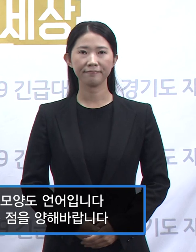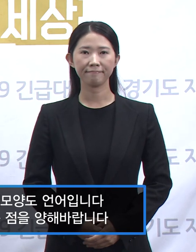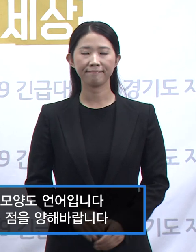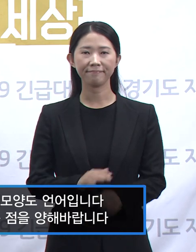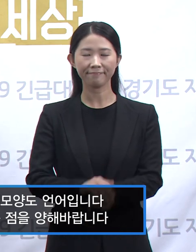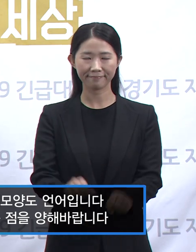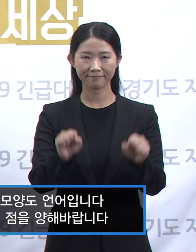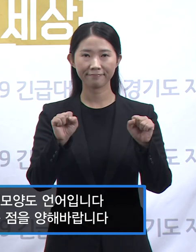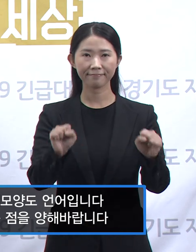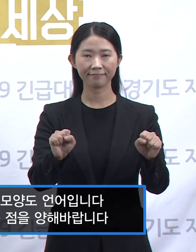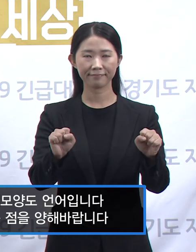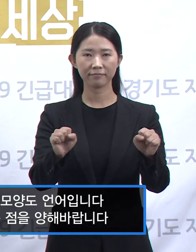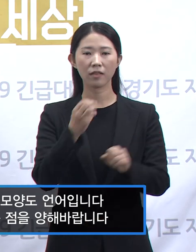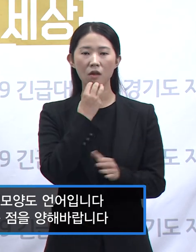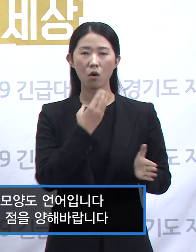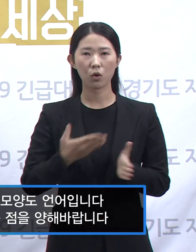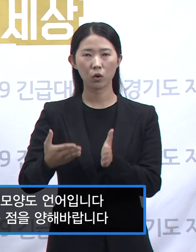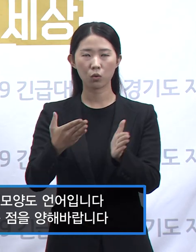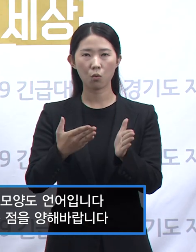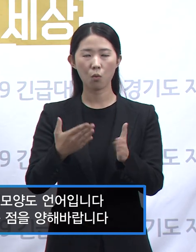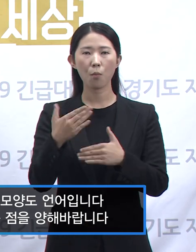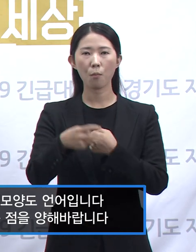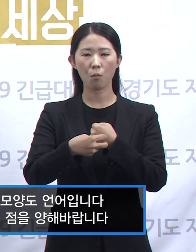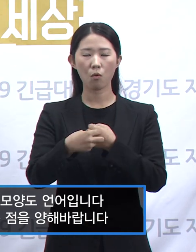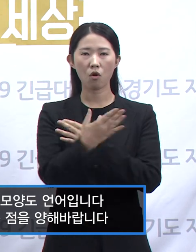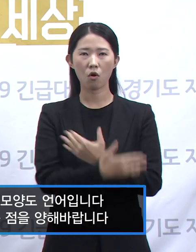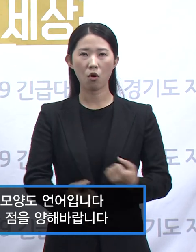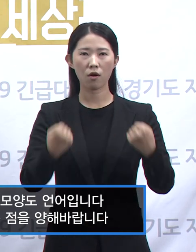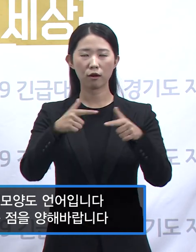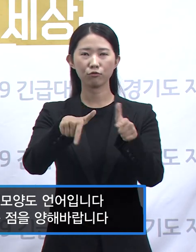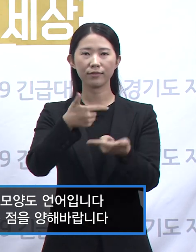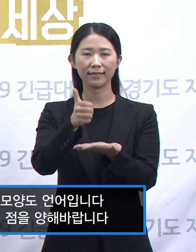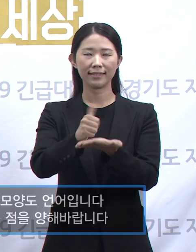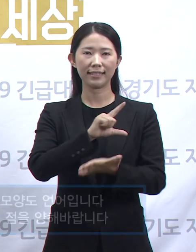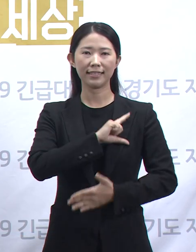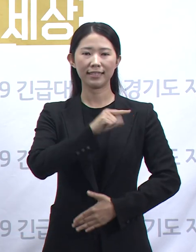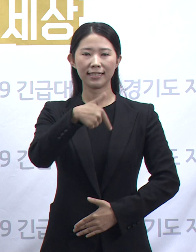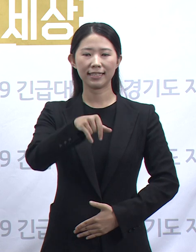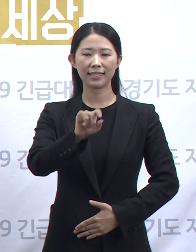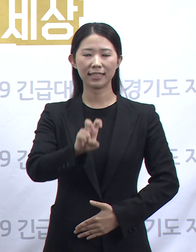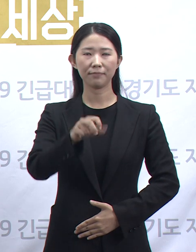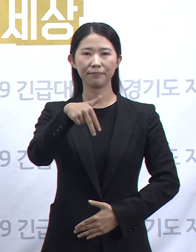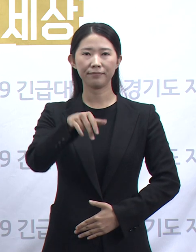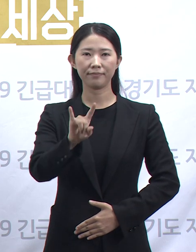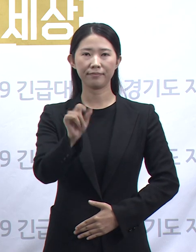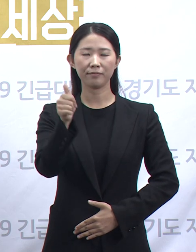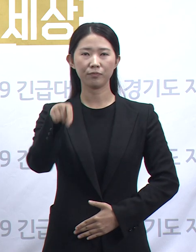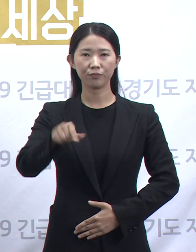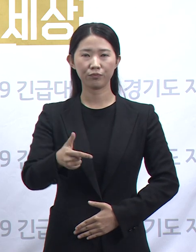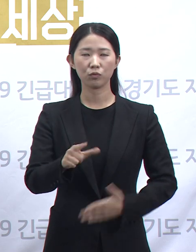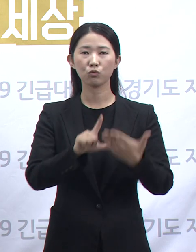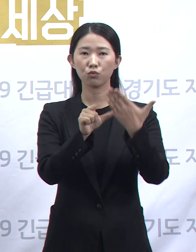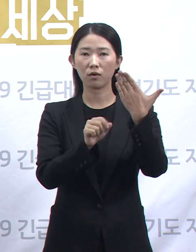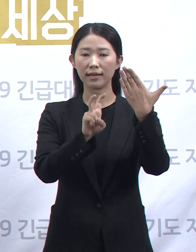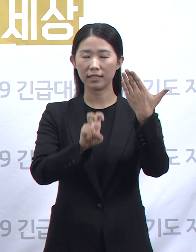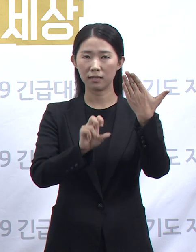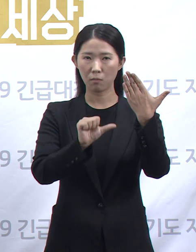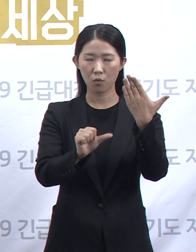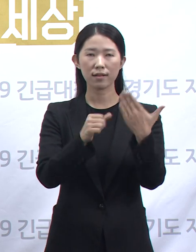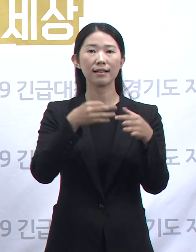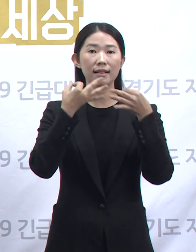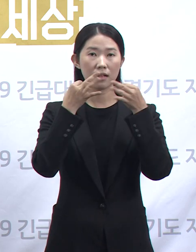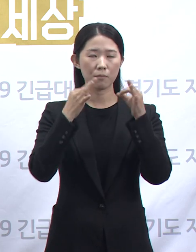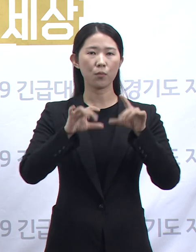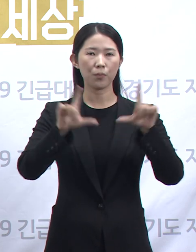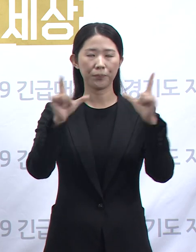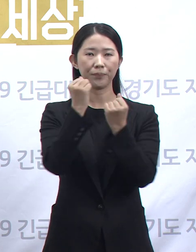안녕하십니까. 경기도 보건화공장 김지훈입니다. 9월 25일 금요일 경기도 코로나19 대응 관련 정례 기자회견을